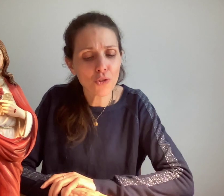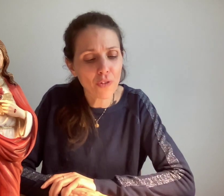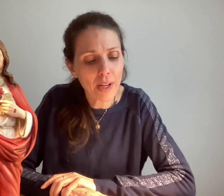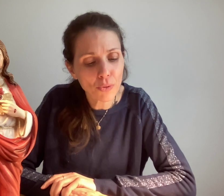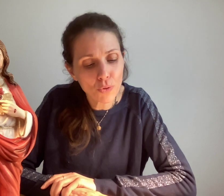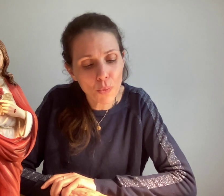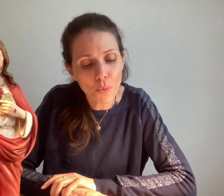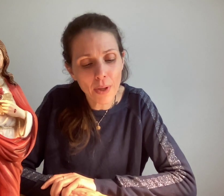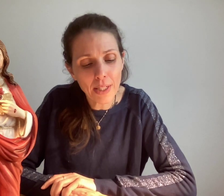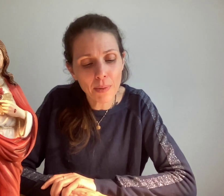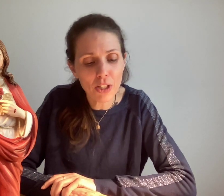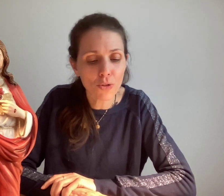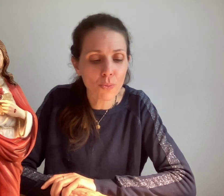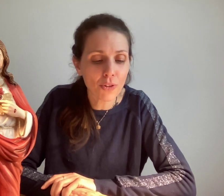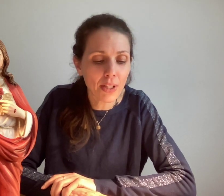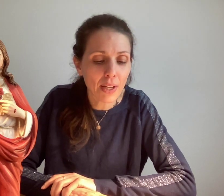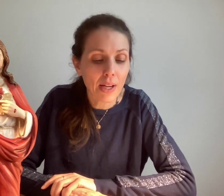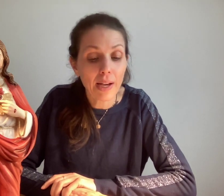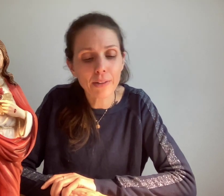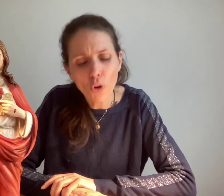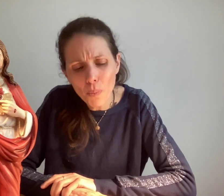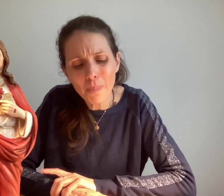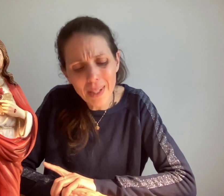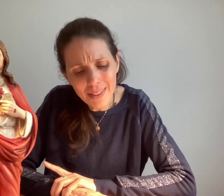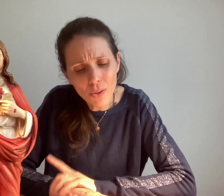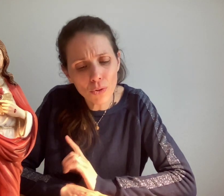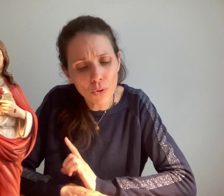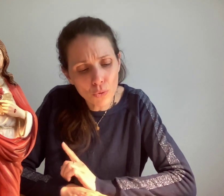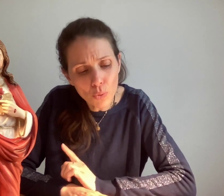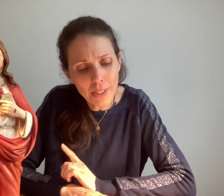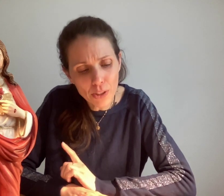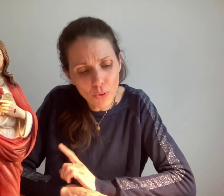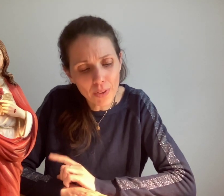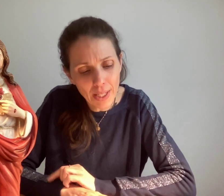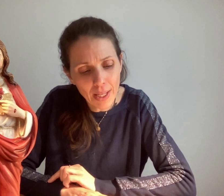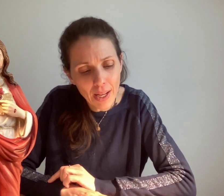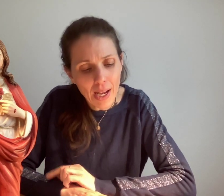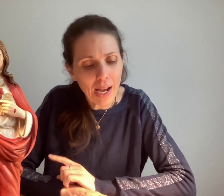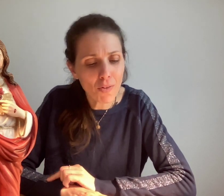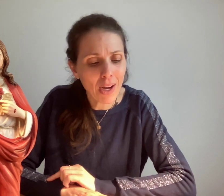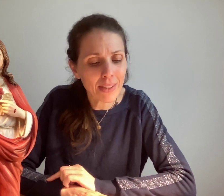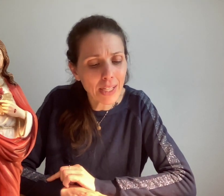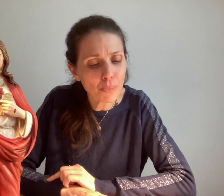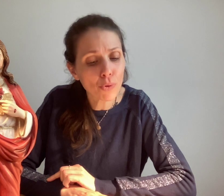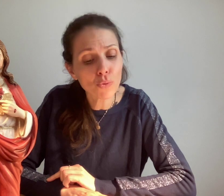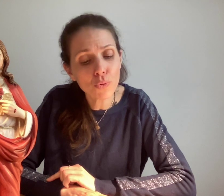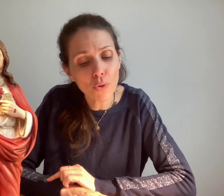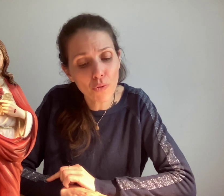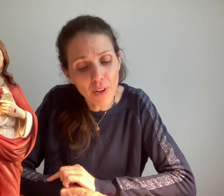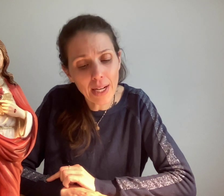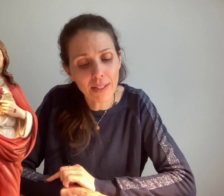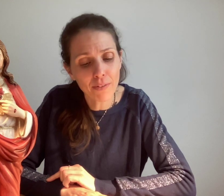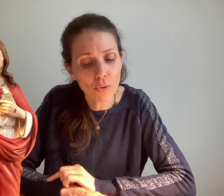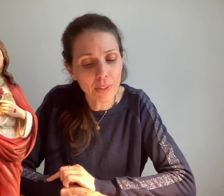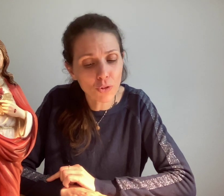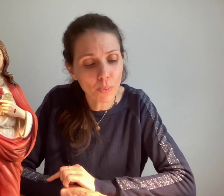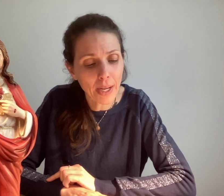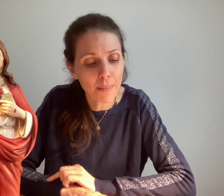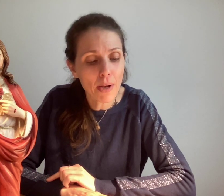-je faire tout ce que mon bien-aimé Jésus me dit « Être présente dans toutes les choses créées, avoir un acte pour tout ce que fait la volonté suprême,